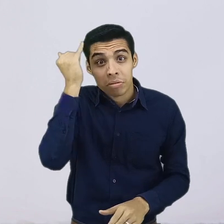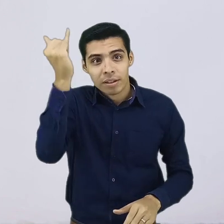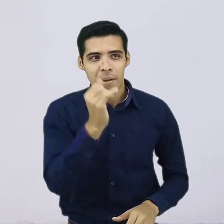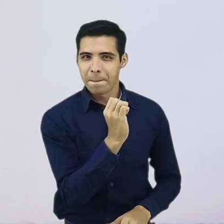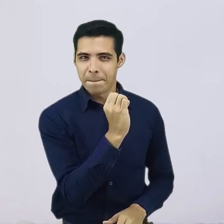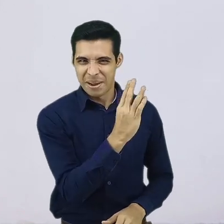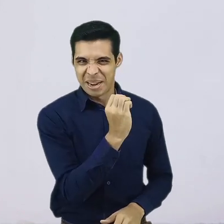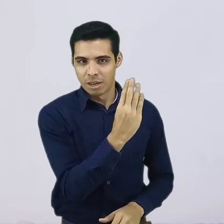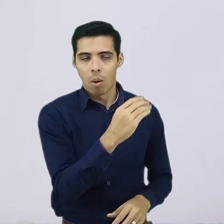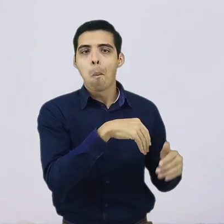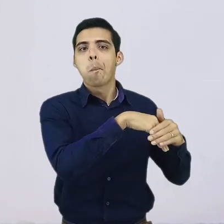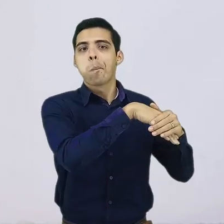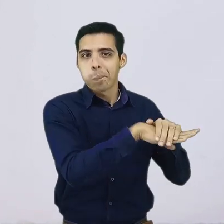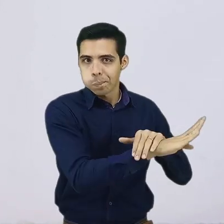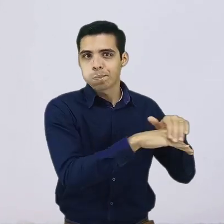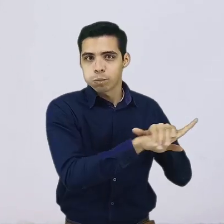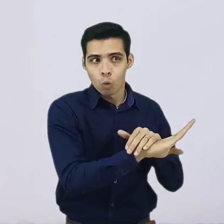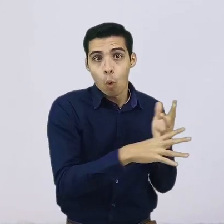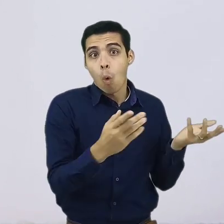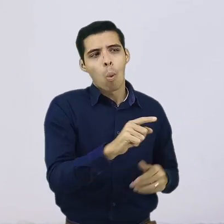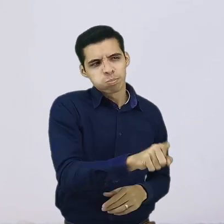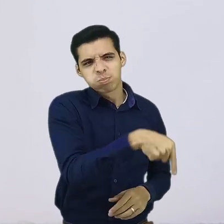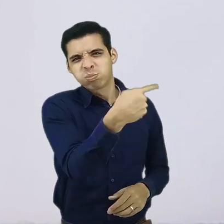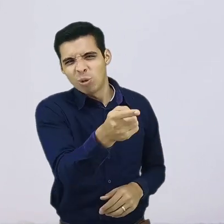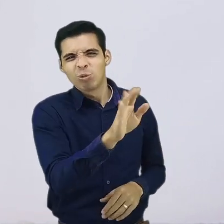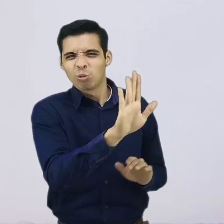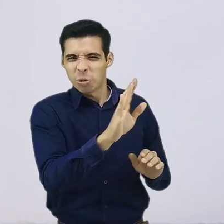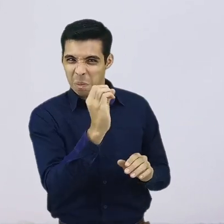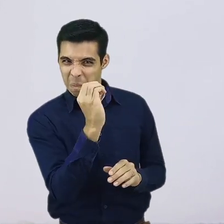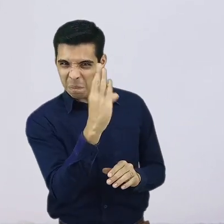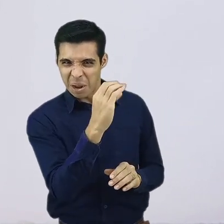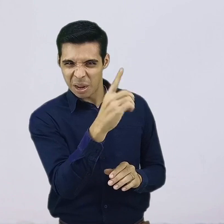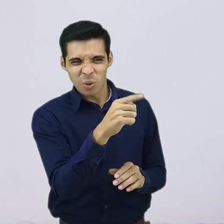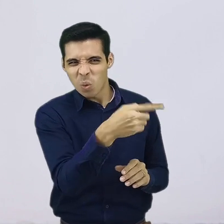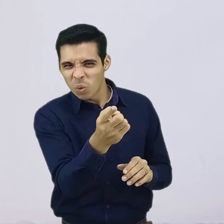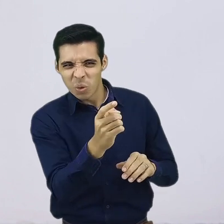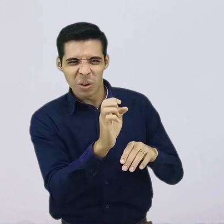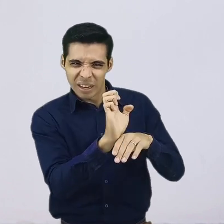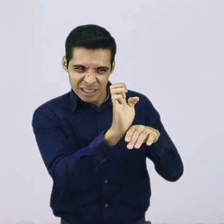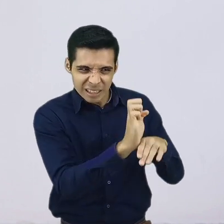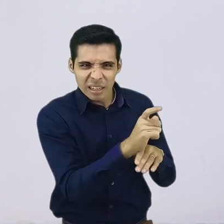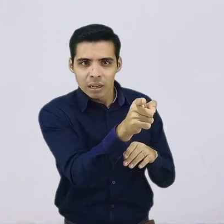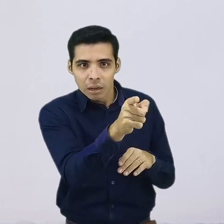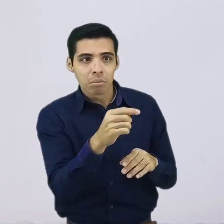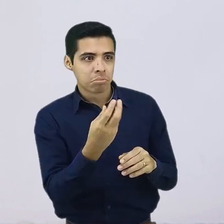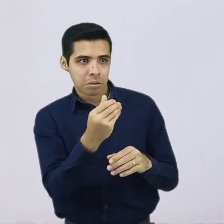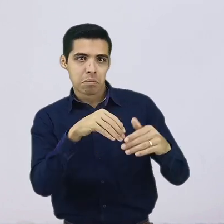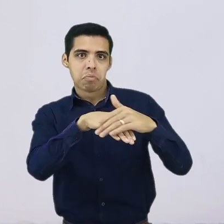fija, es decir, instrumentos que te aseguran una rentabilidad, aunque a veces no sea muy alta. Hay algunos instrumentos como los CDT, pues